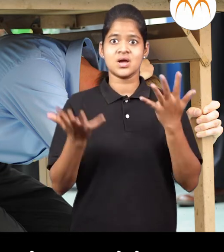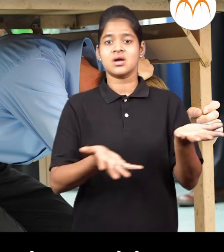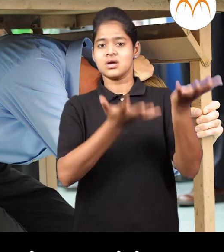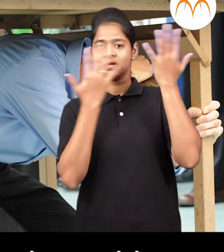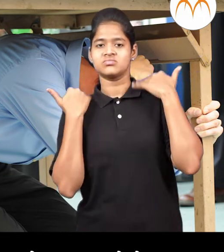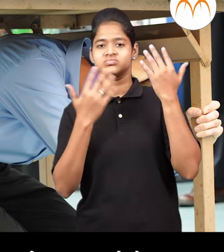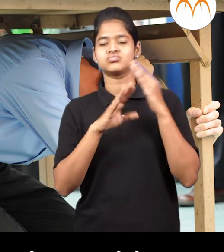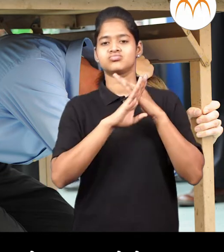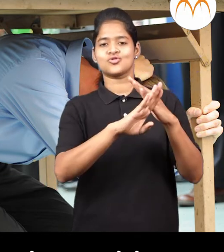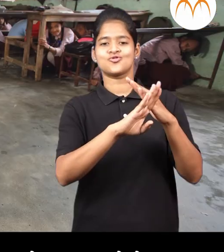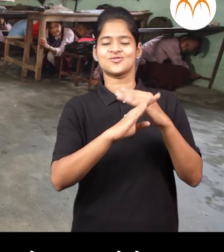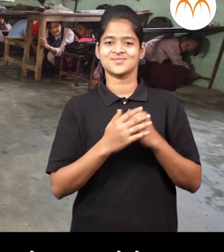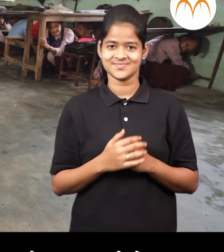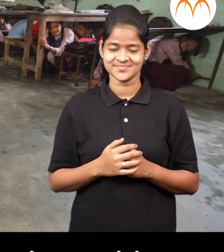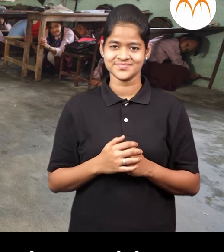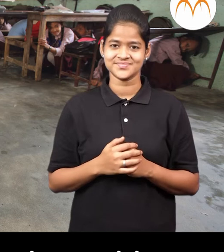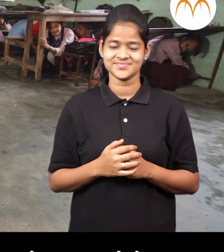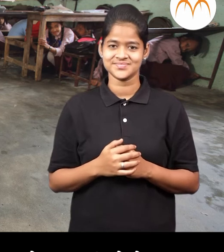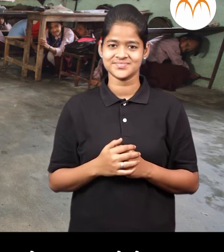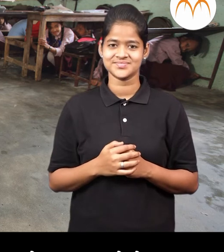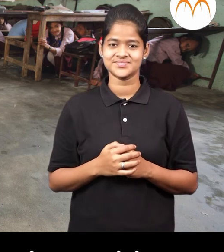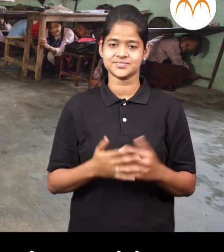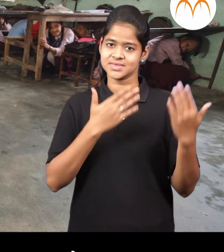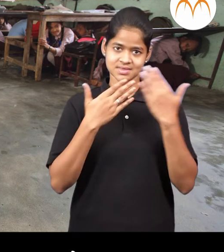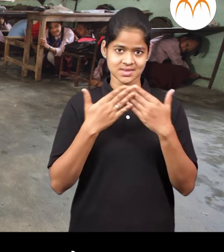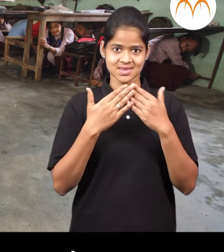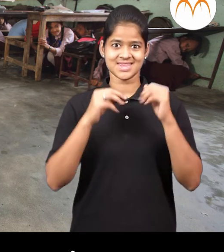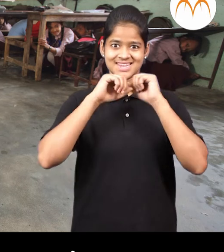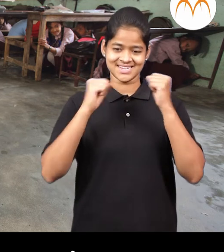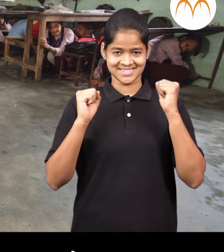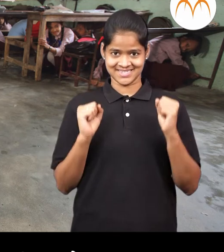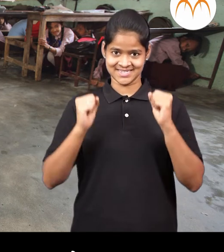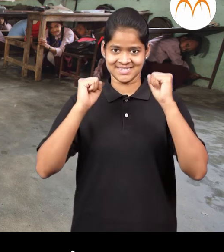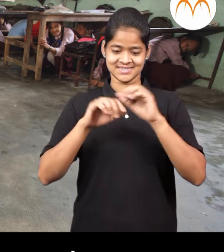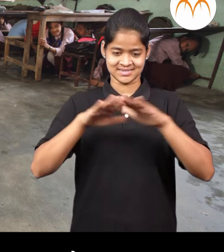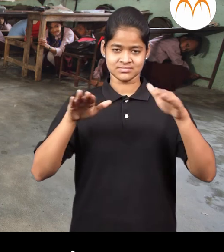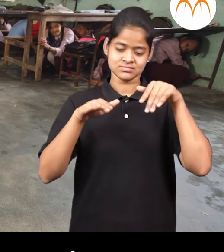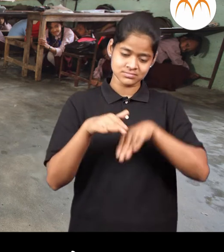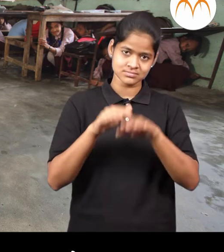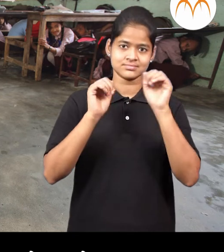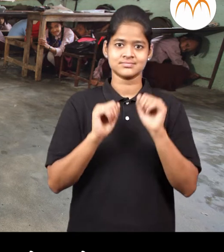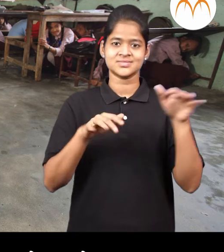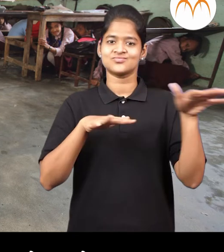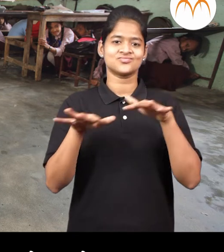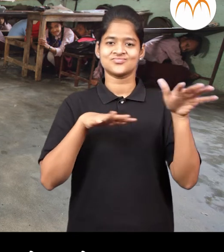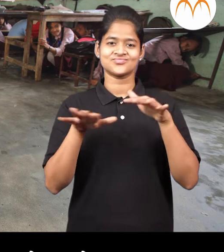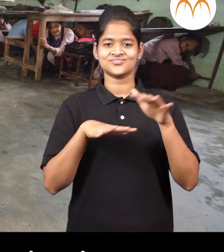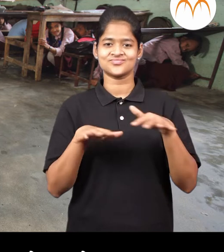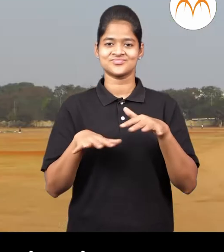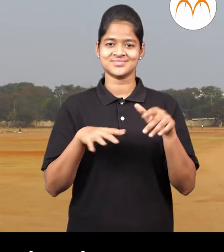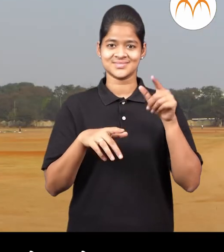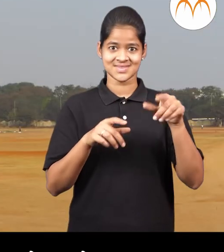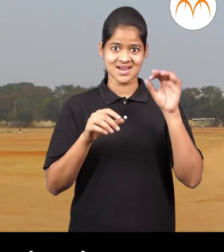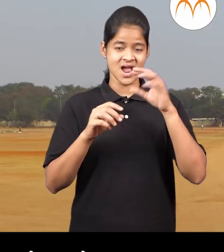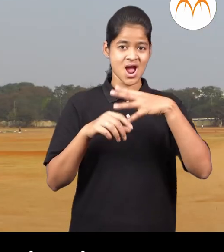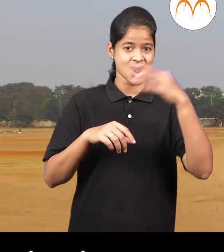अंगावर जड वस्तु पढ़न्याचा धोका कमी होतो शालेत आसले आस बाका खाली बसावे भुकमप थामल्यावर